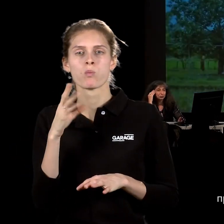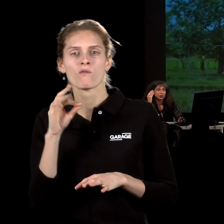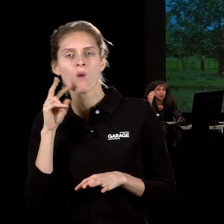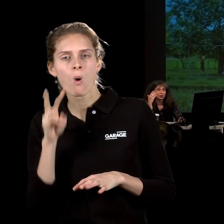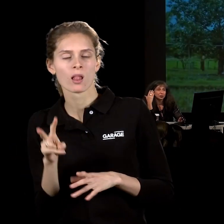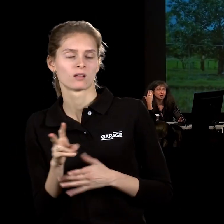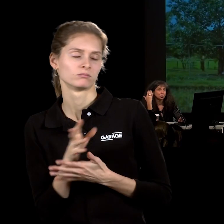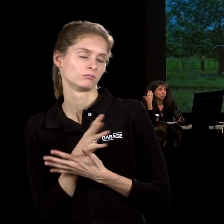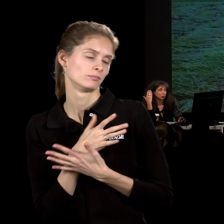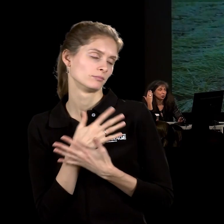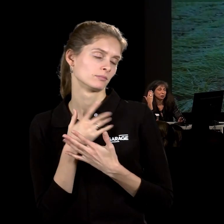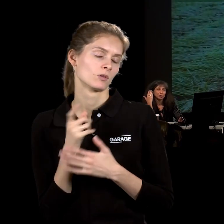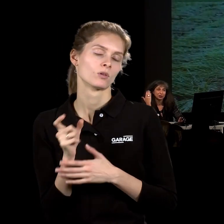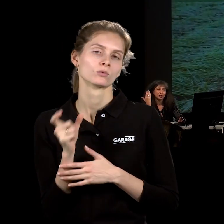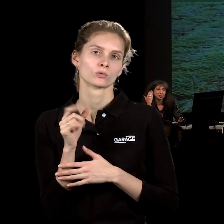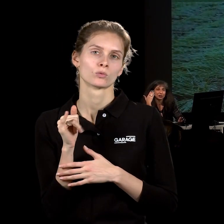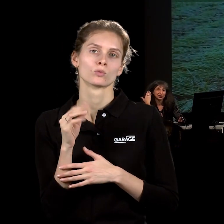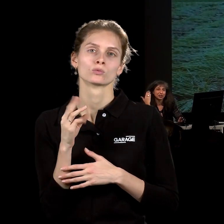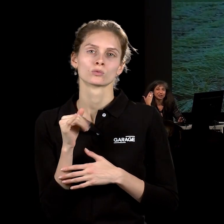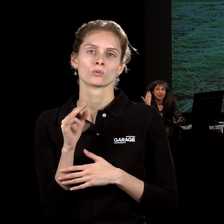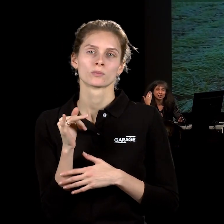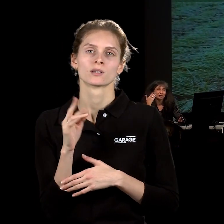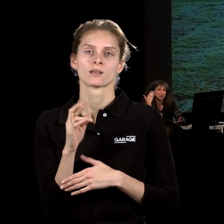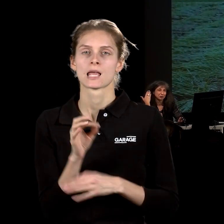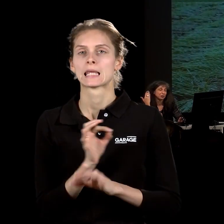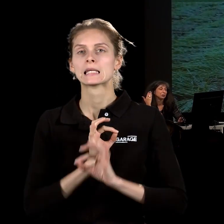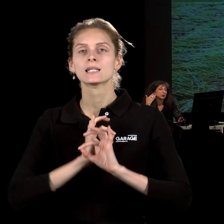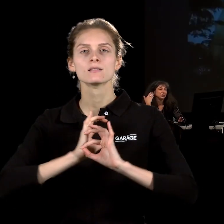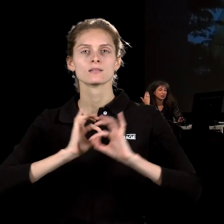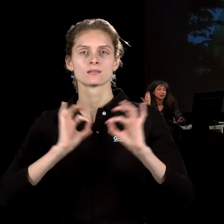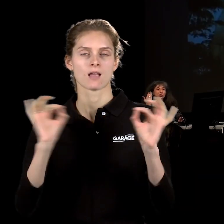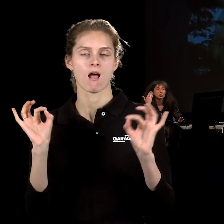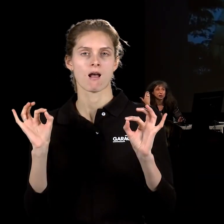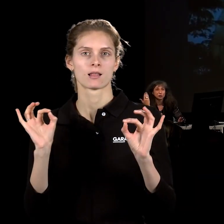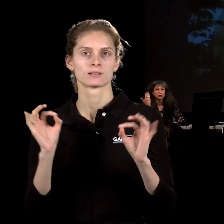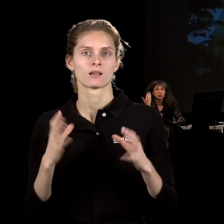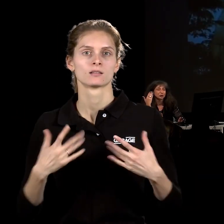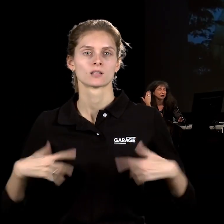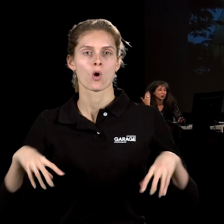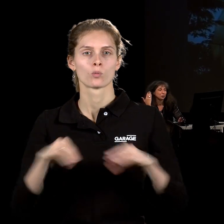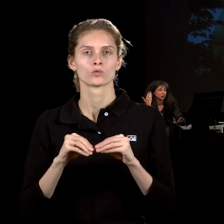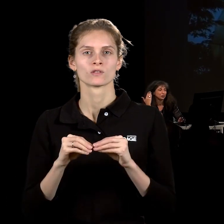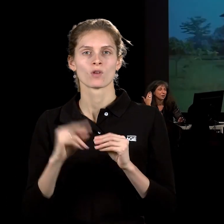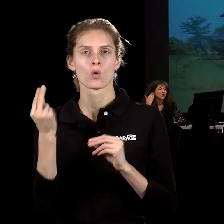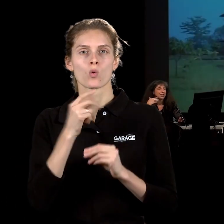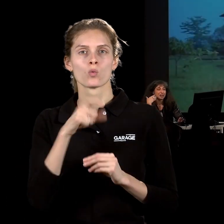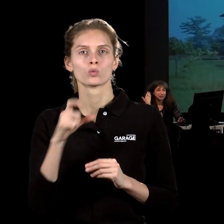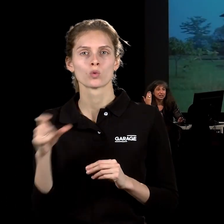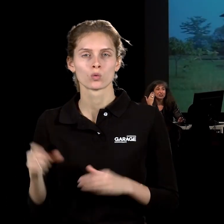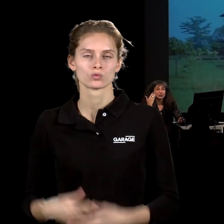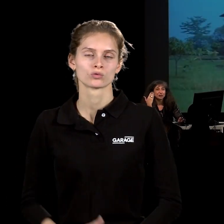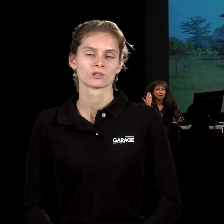в Таиланде. Вот такой действительно кусок утопии, вот идеальное сообщество художников, сообщество